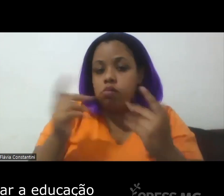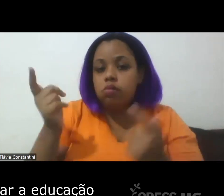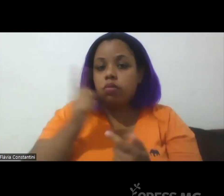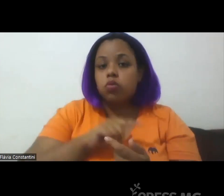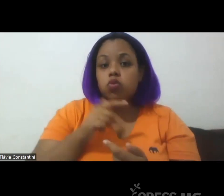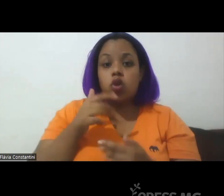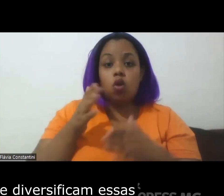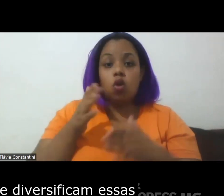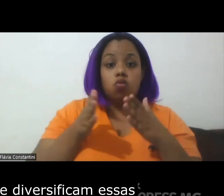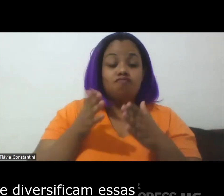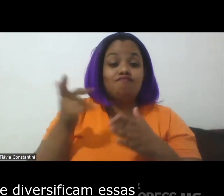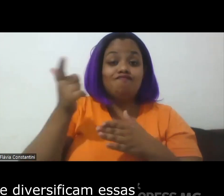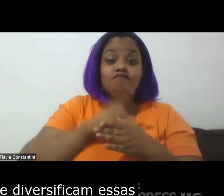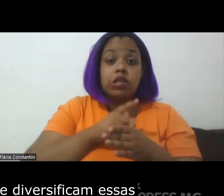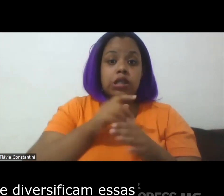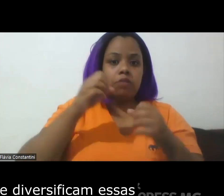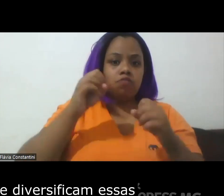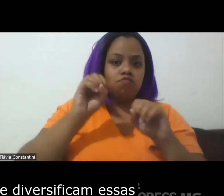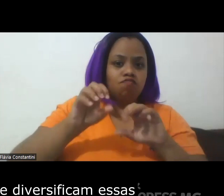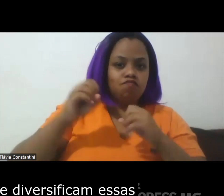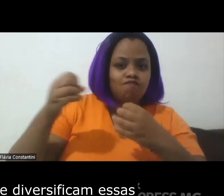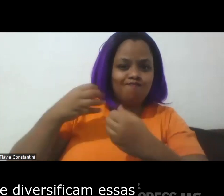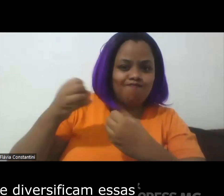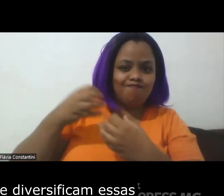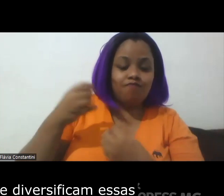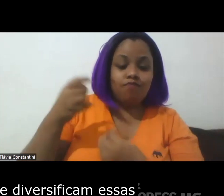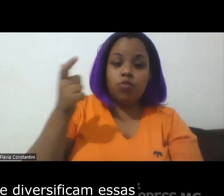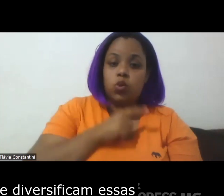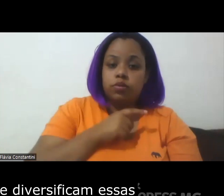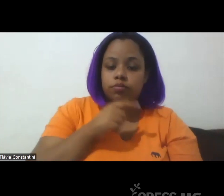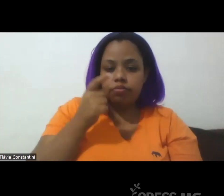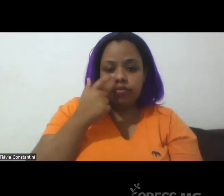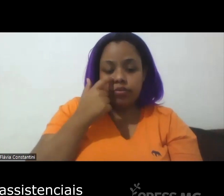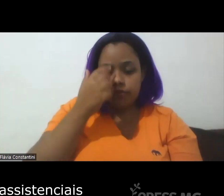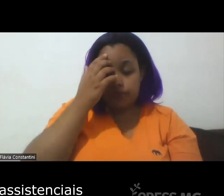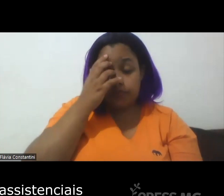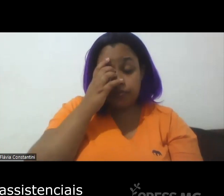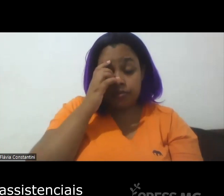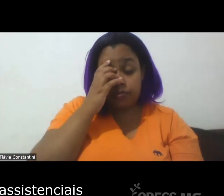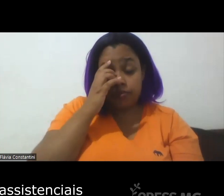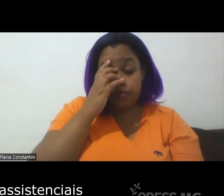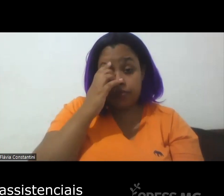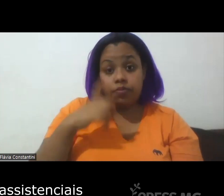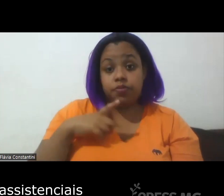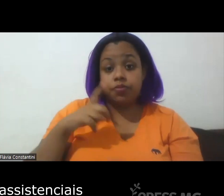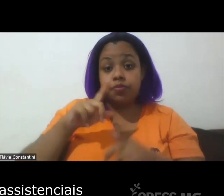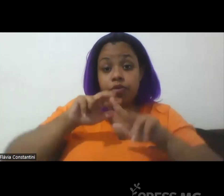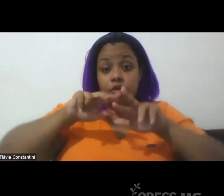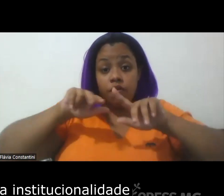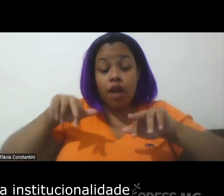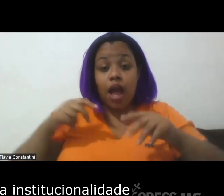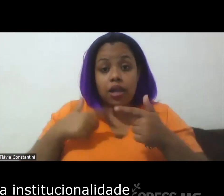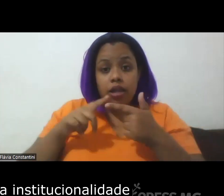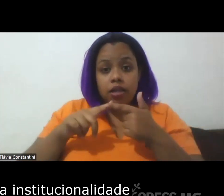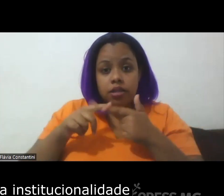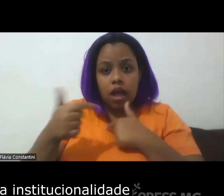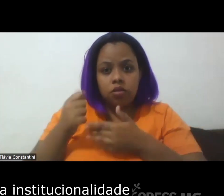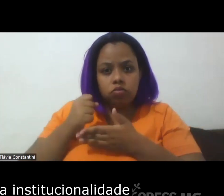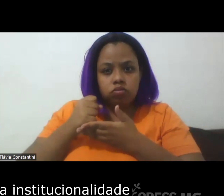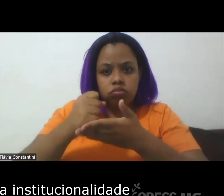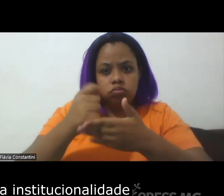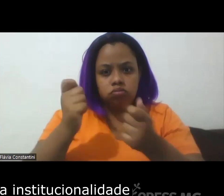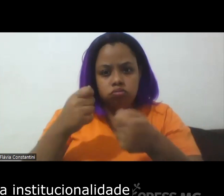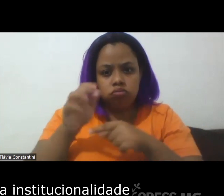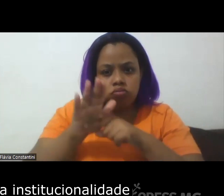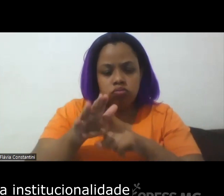educação. Então, quanto mais se diversificam essas ações assistenciais e ganham uma